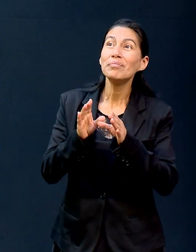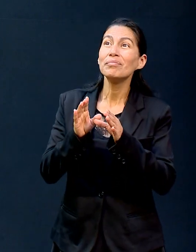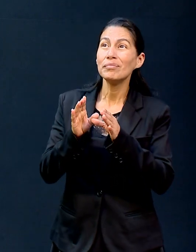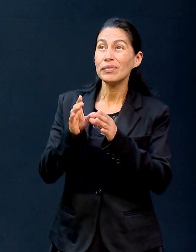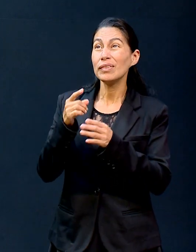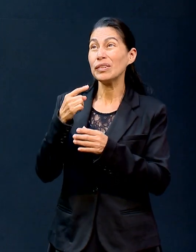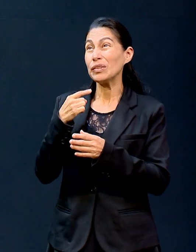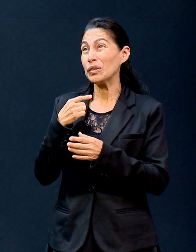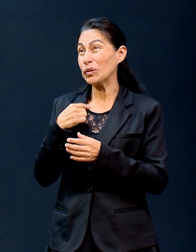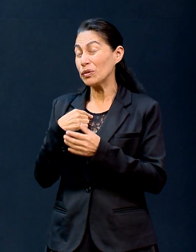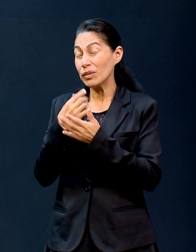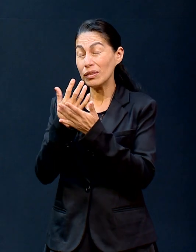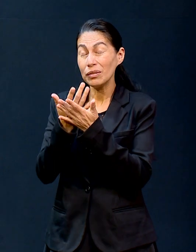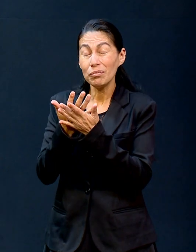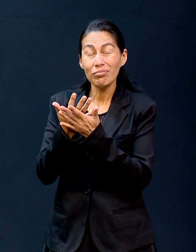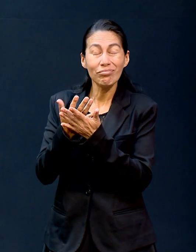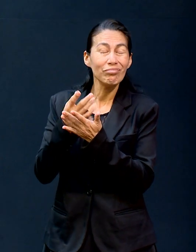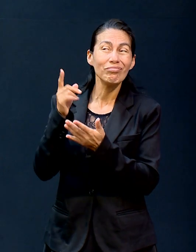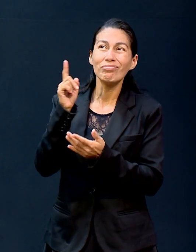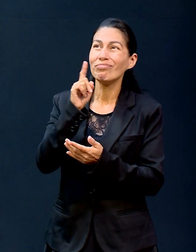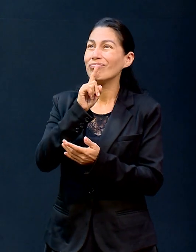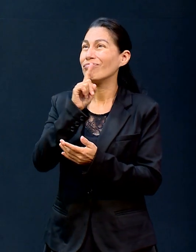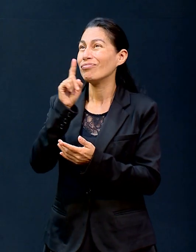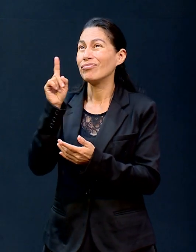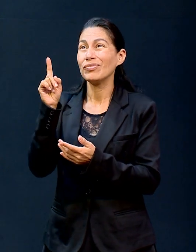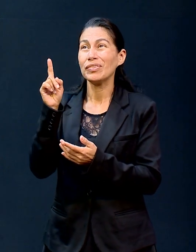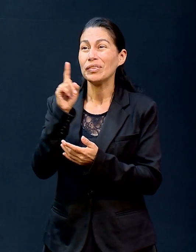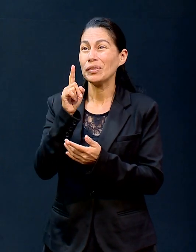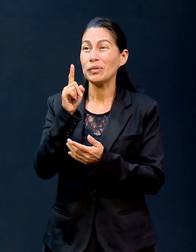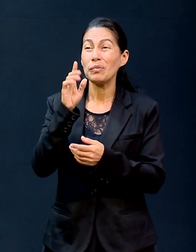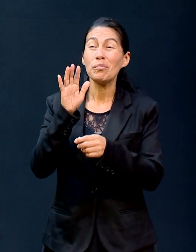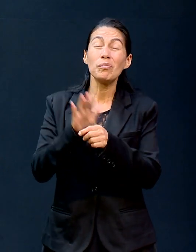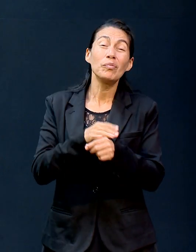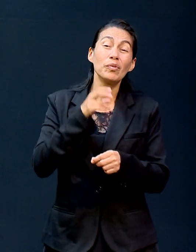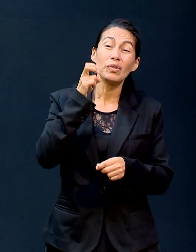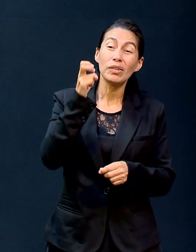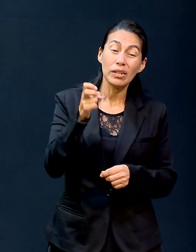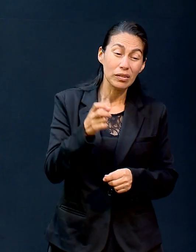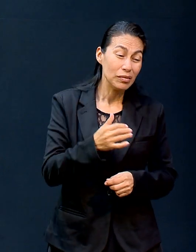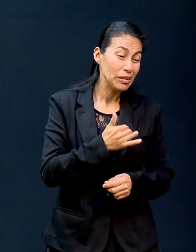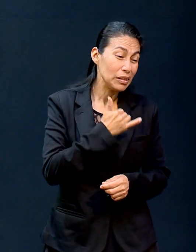no esperé para que Dios a su manera allí pudiera interceder